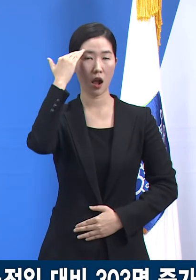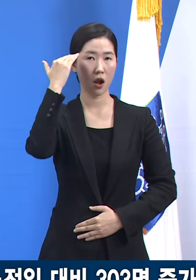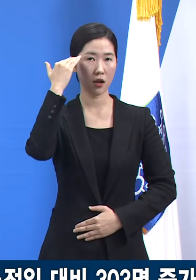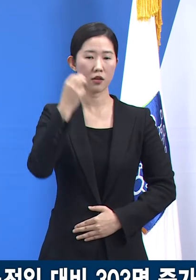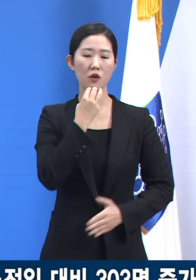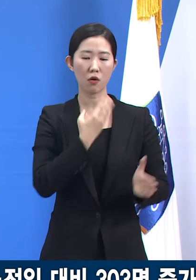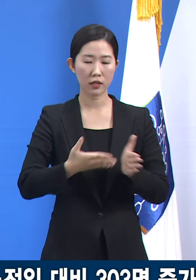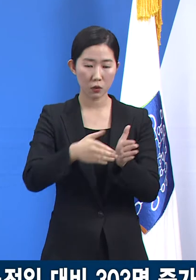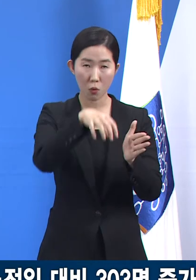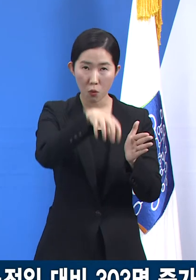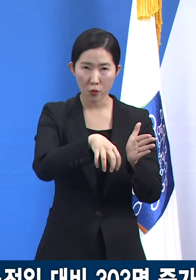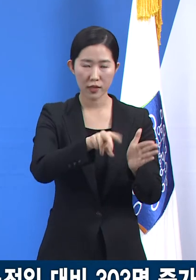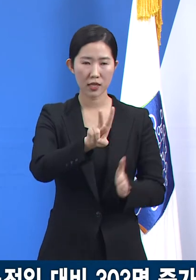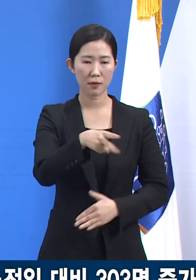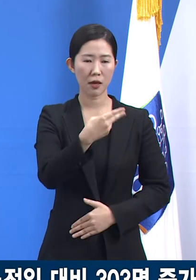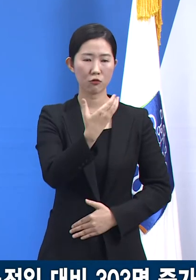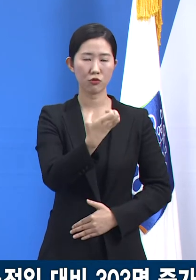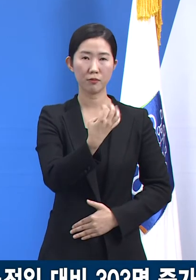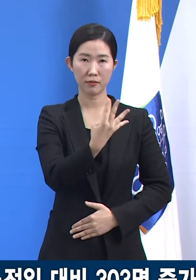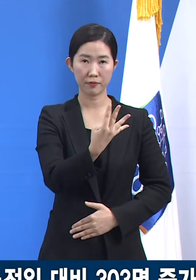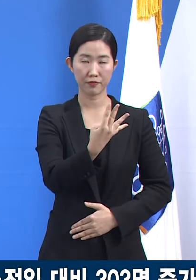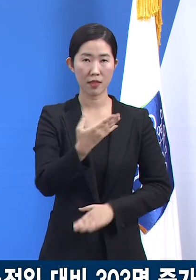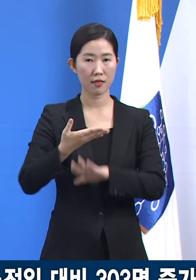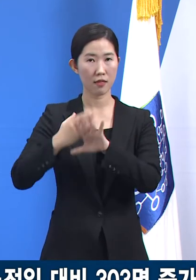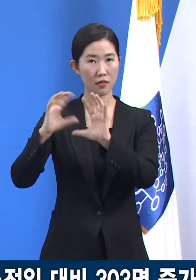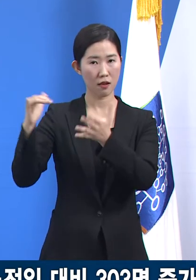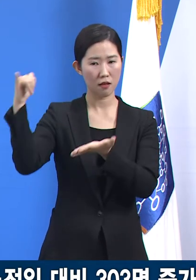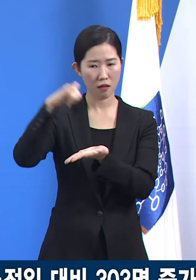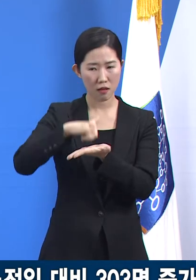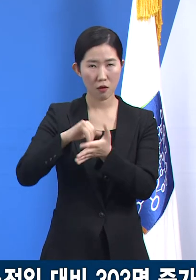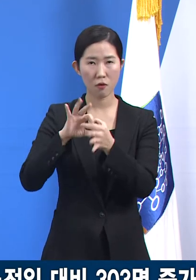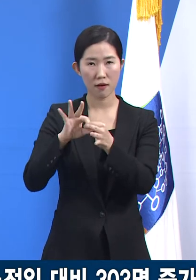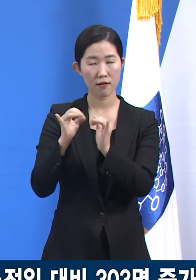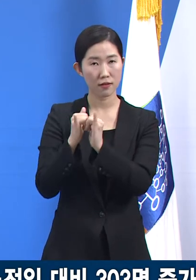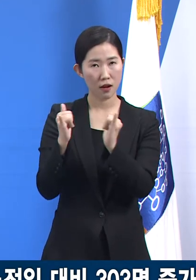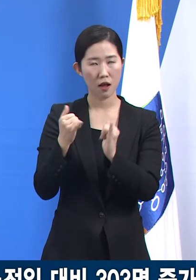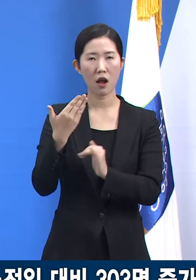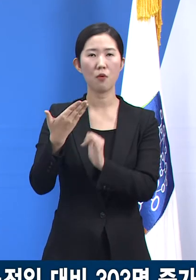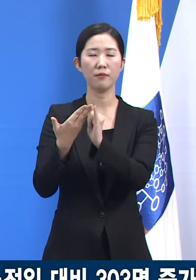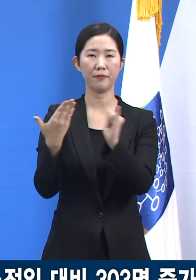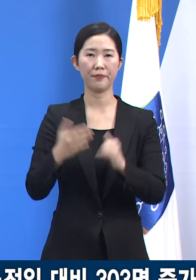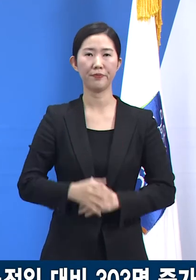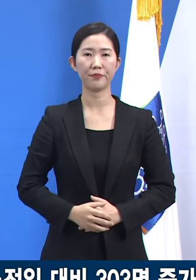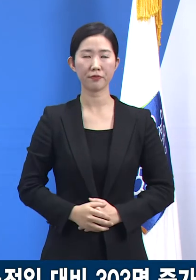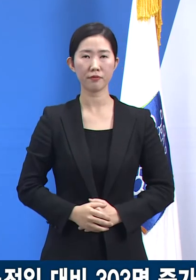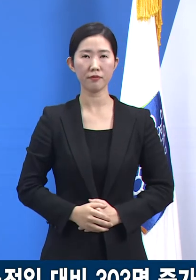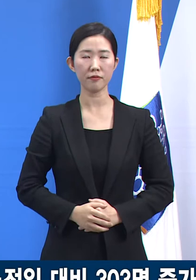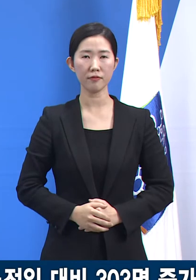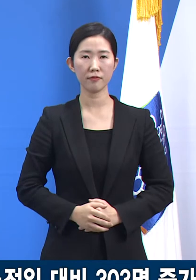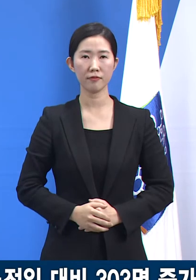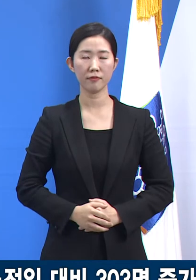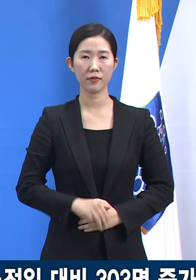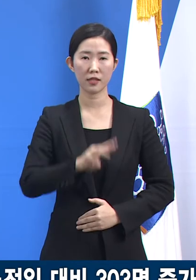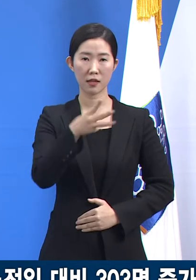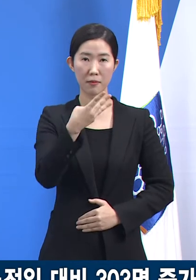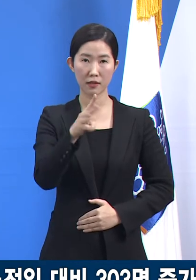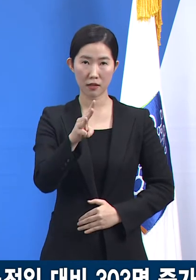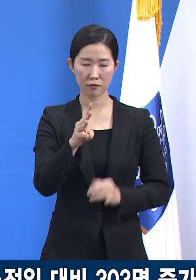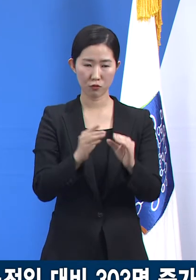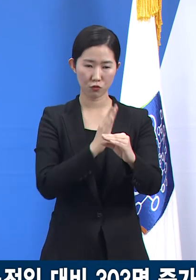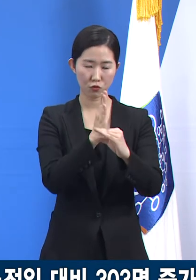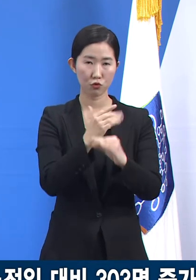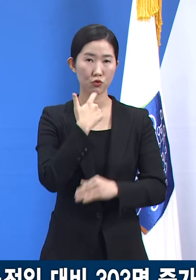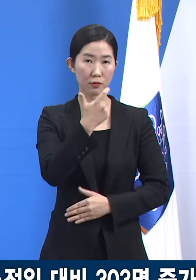294명이고 해외 유익 관련은 9명이었습니다. 신규 확진자 중 60세 이상 고령자는